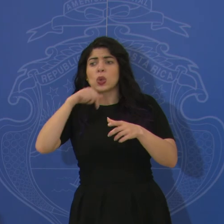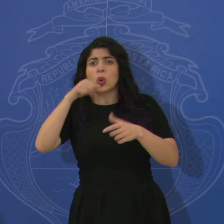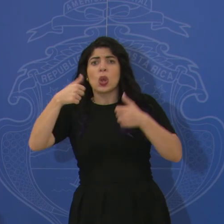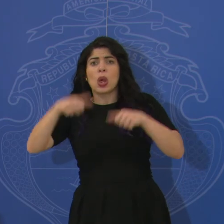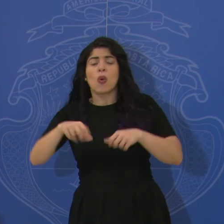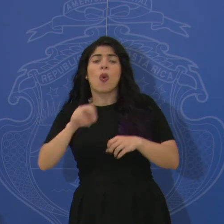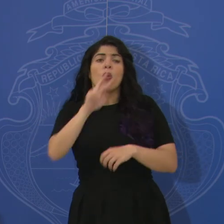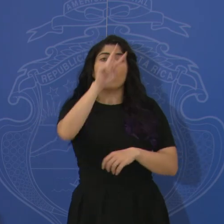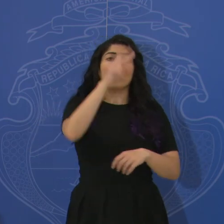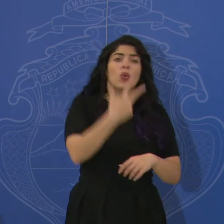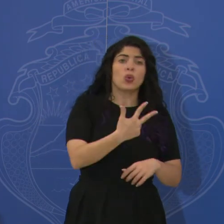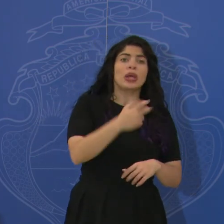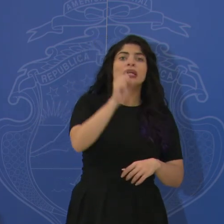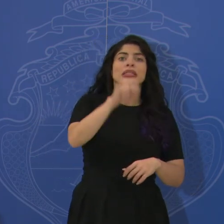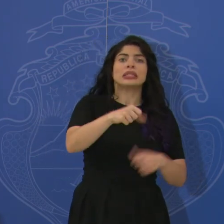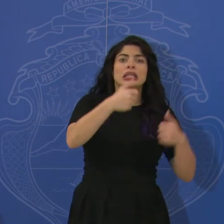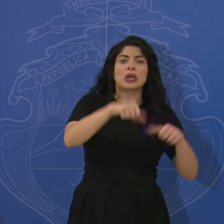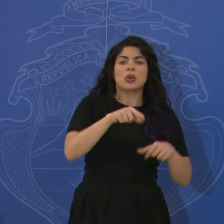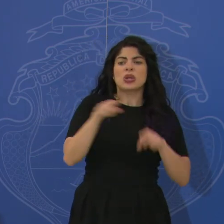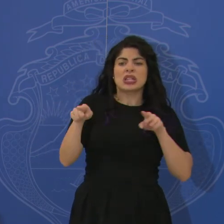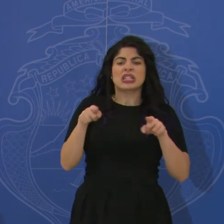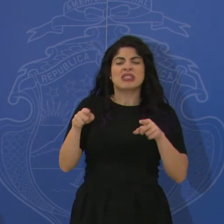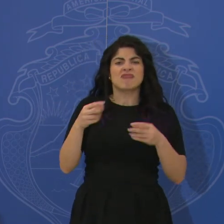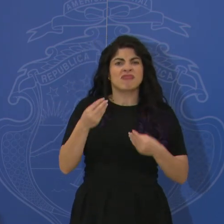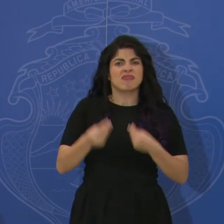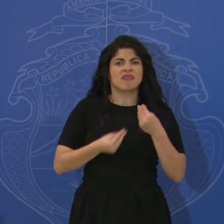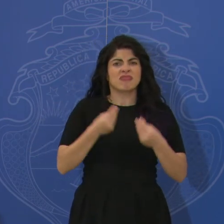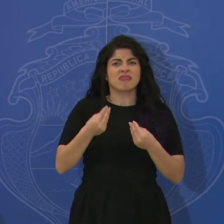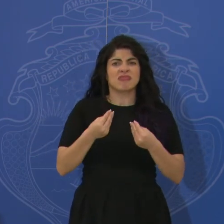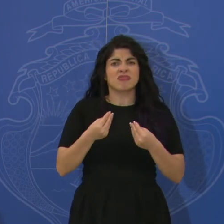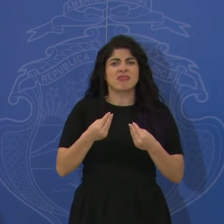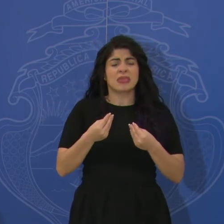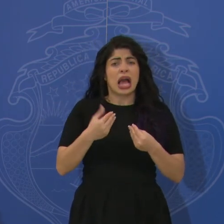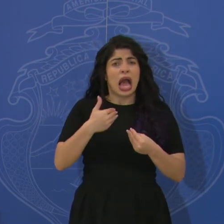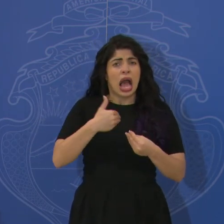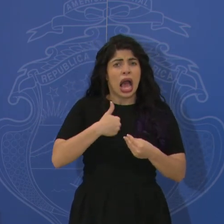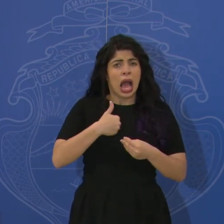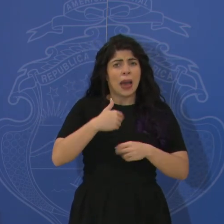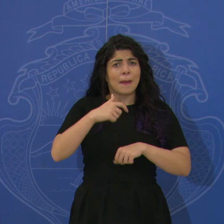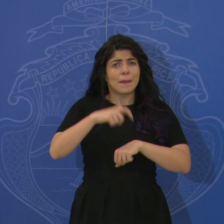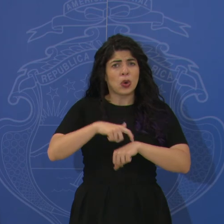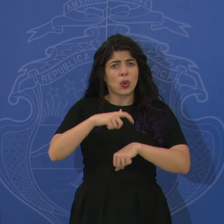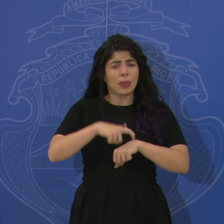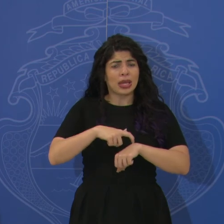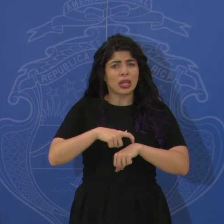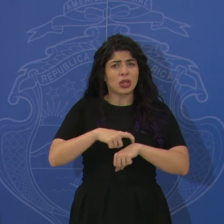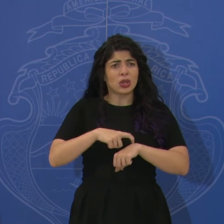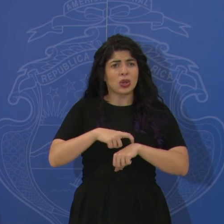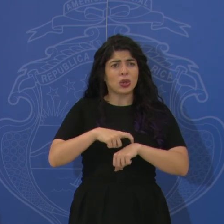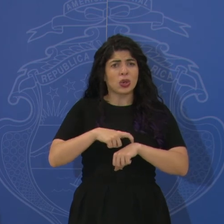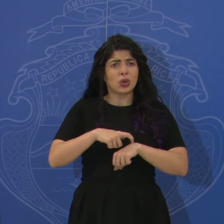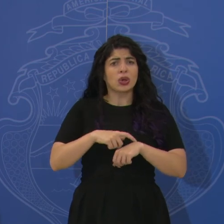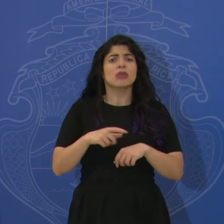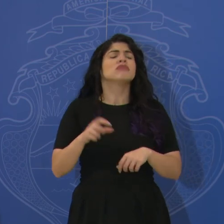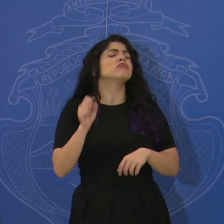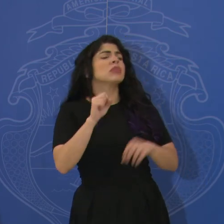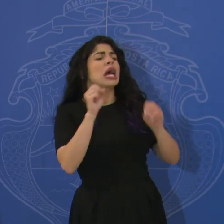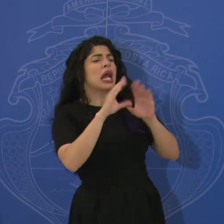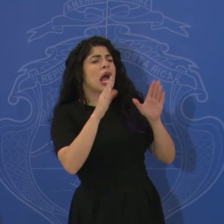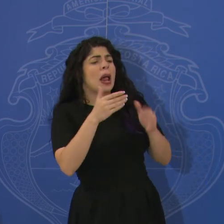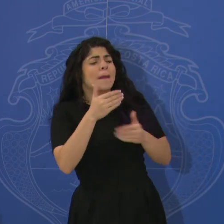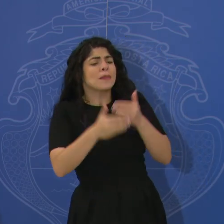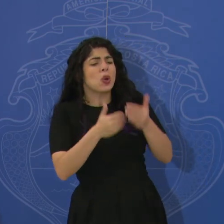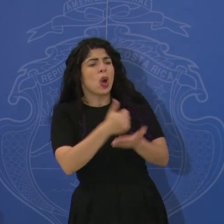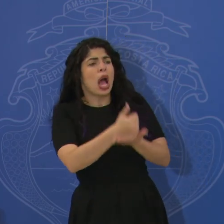o dos terceras partes más bien sí están de acuerdo. No sé si me explico, digamos, va a haber un momento en el que la matemática haya que hacerla. Claro, y el proceso permite